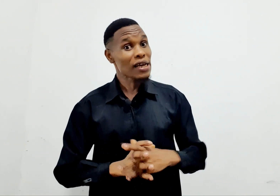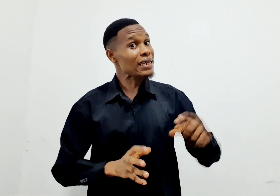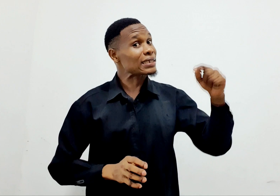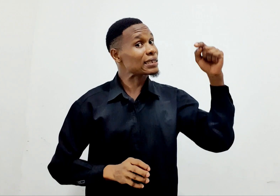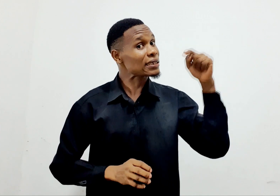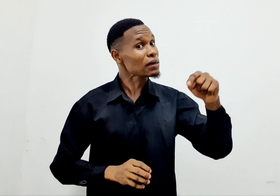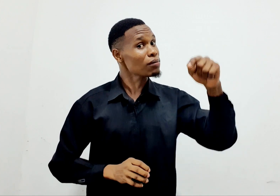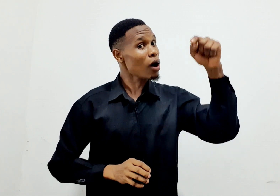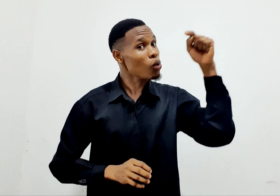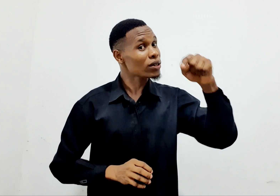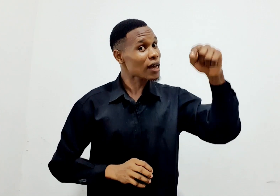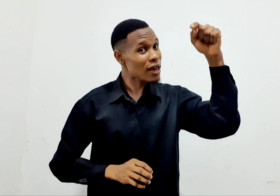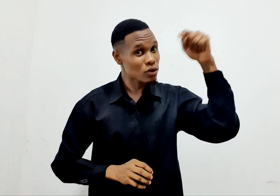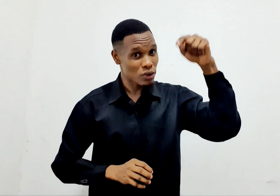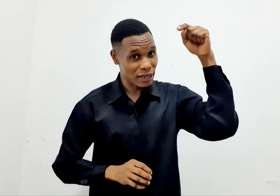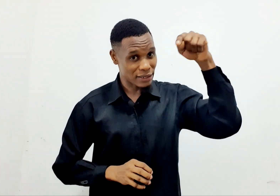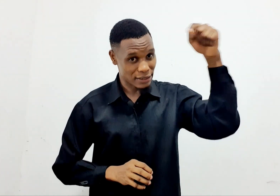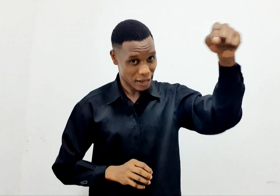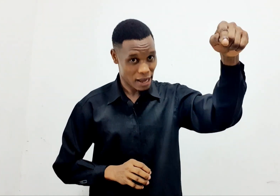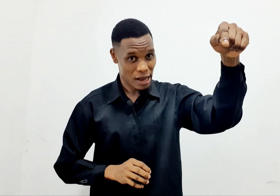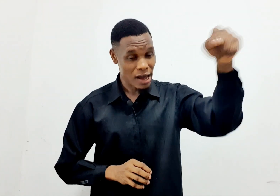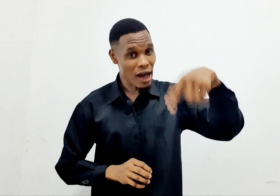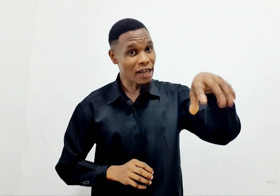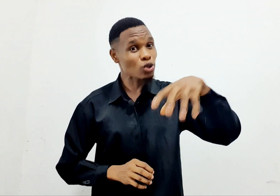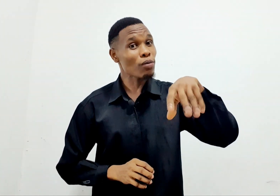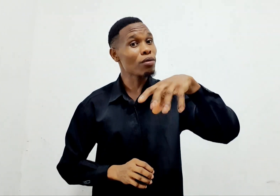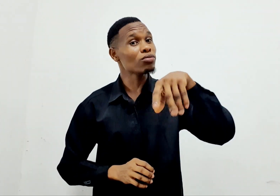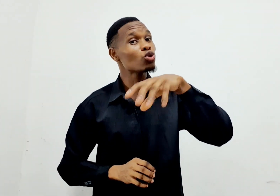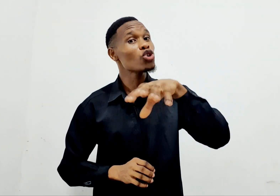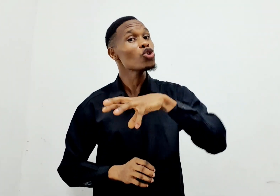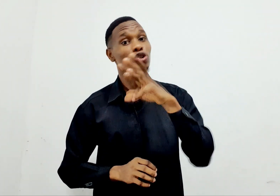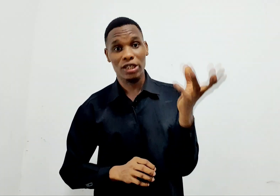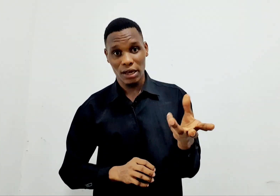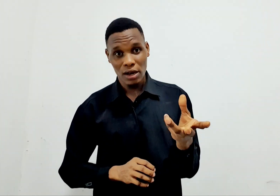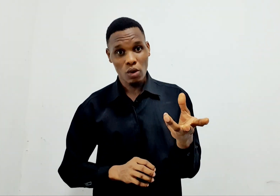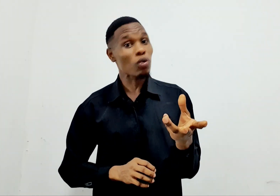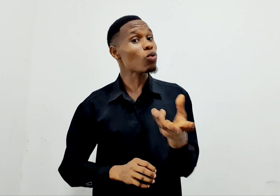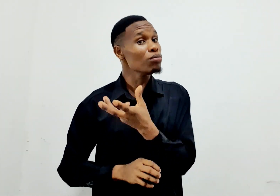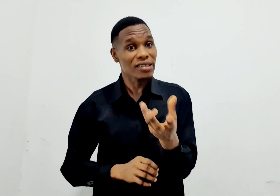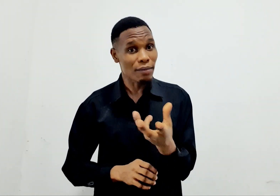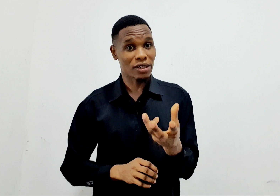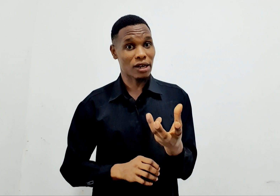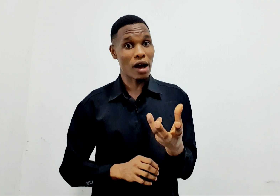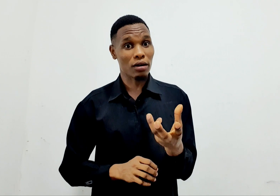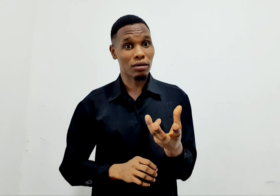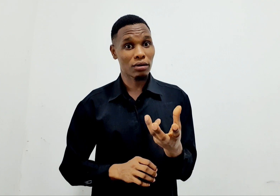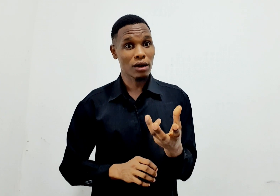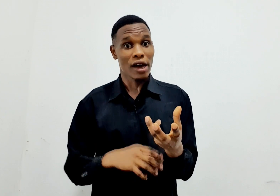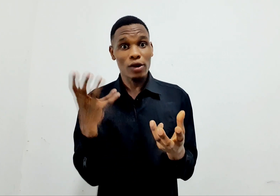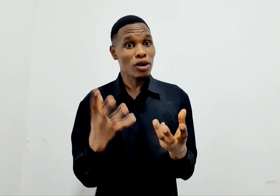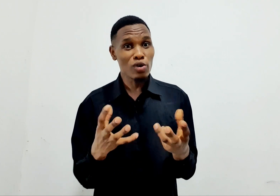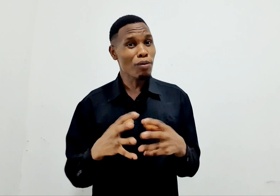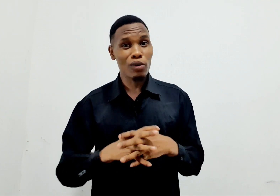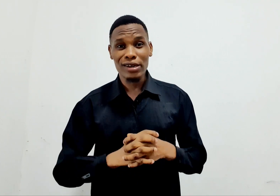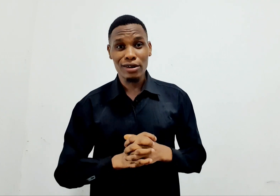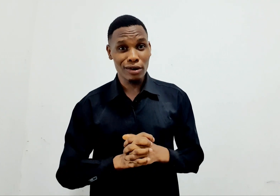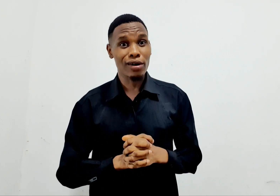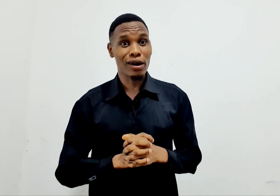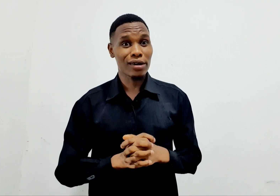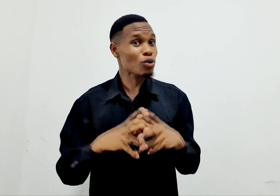La sima uwe tayari kuyatetea. Asiwepo mtu yote. Wakumisa maisha yako. Ni kweli upo kwenye ndoa. Ni